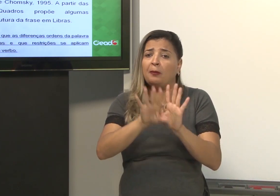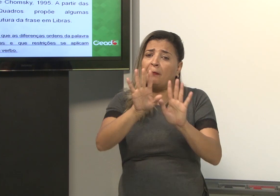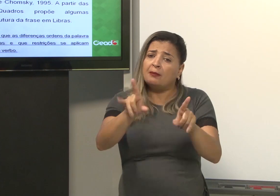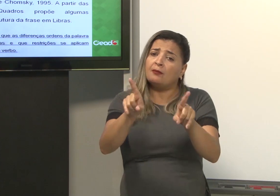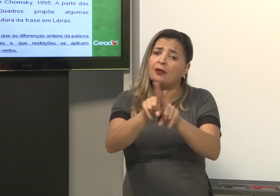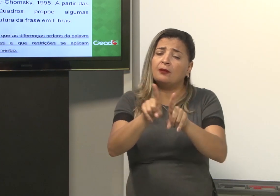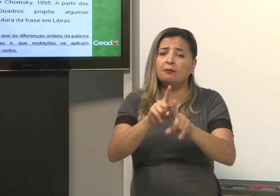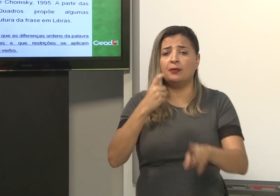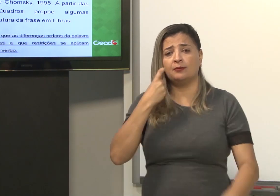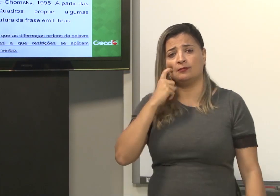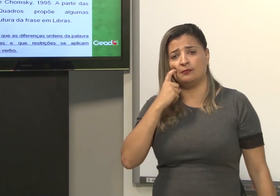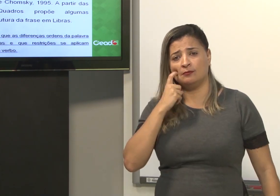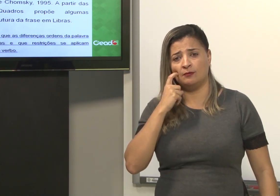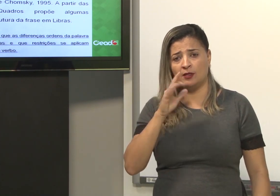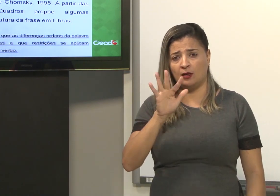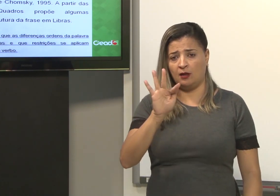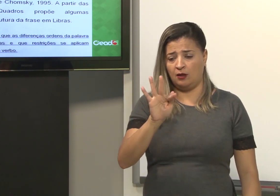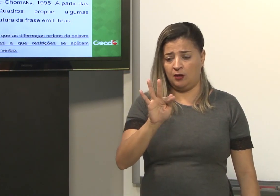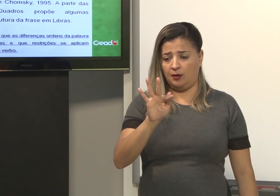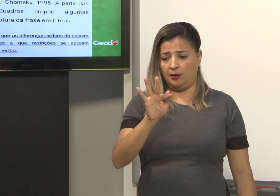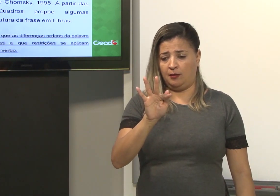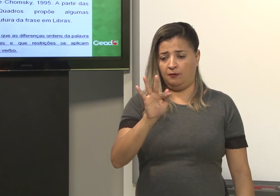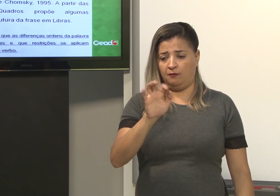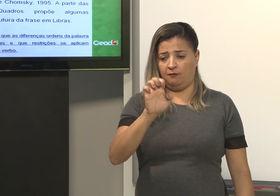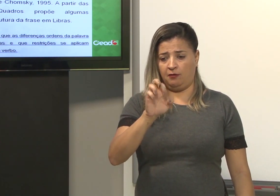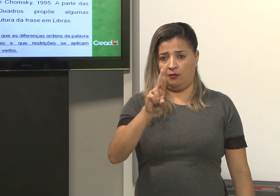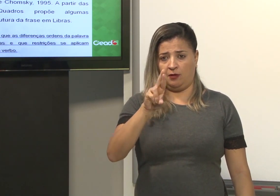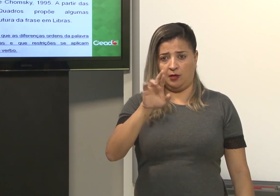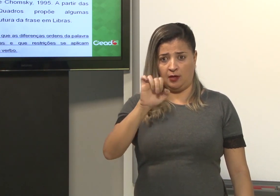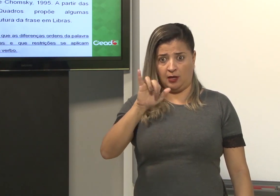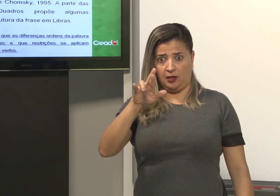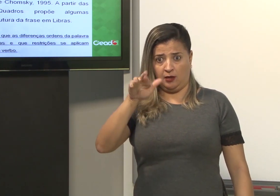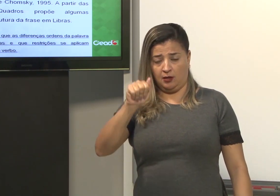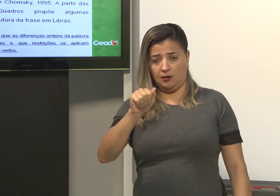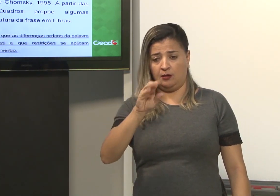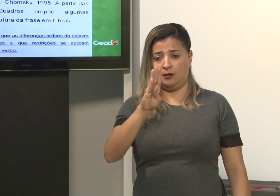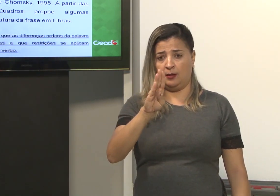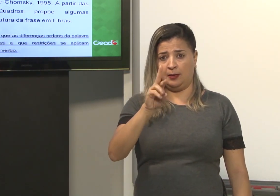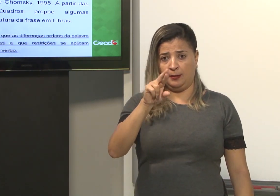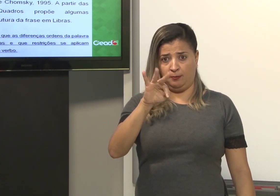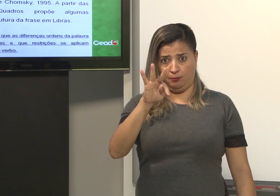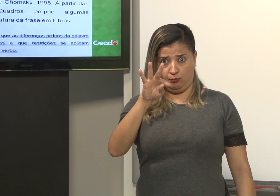também Ferreira Brito. Este é o sinal.